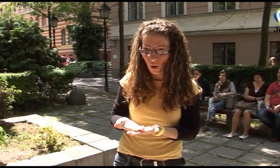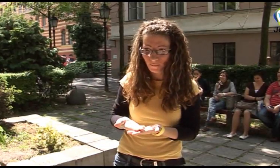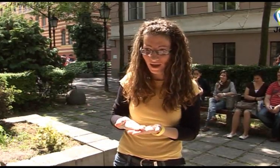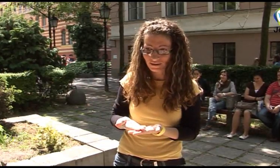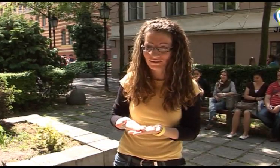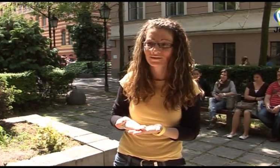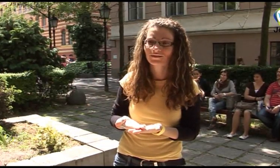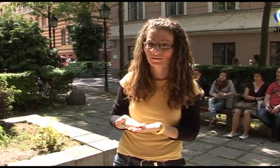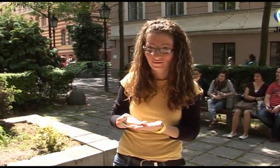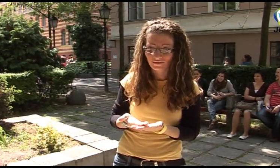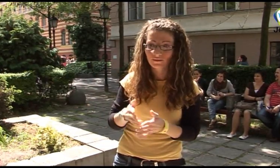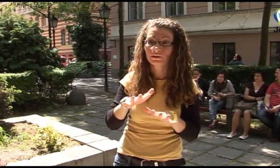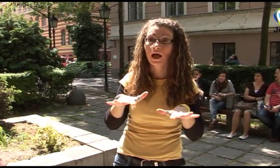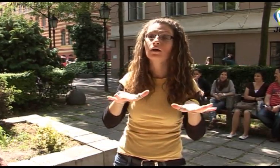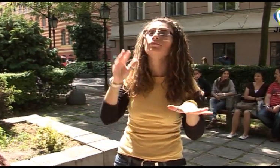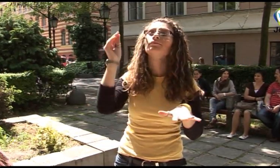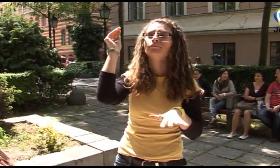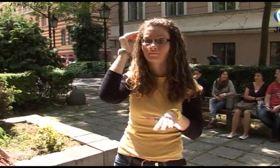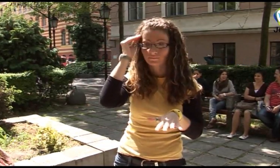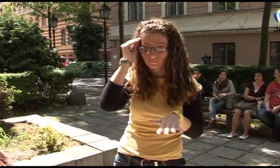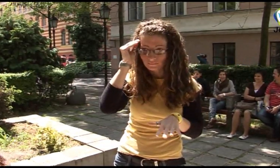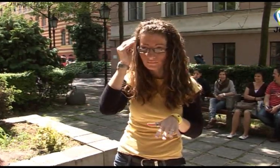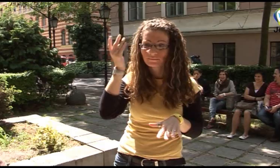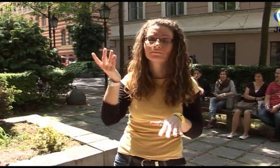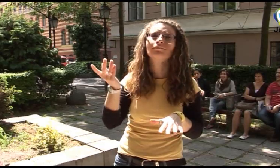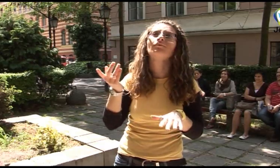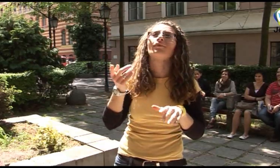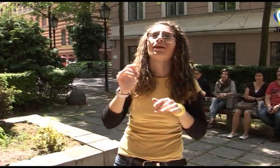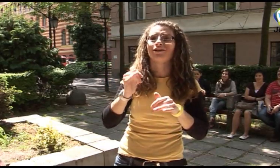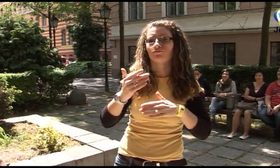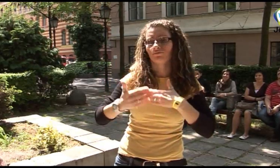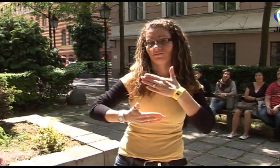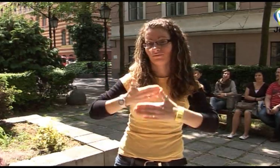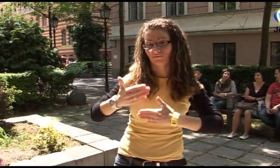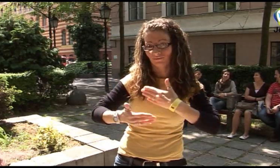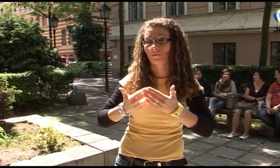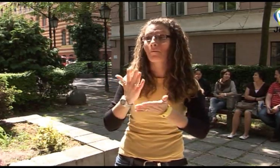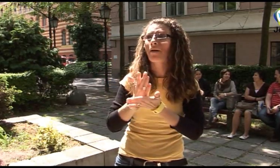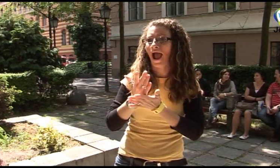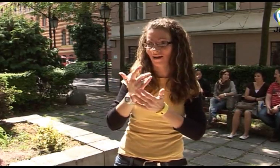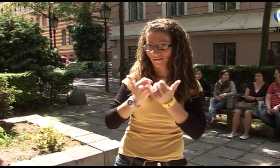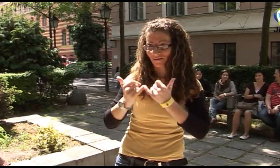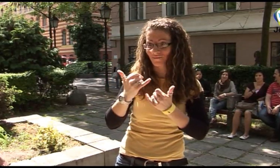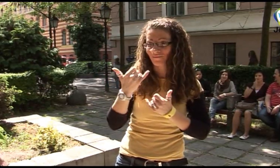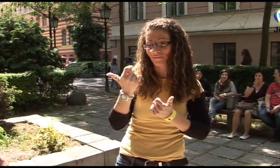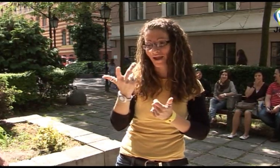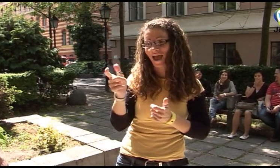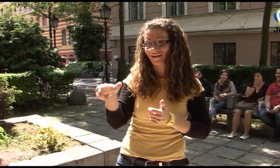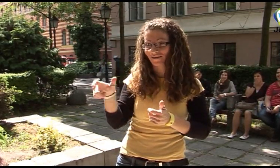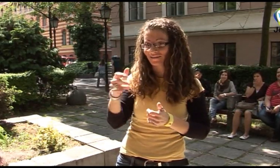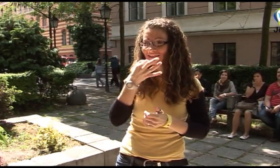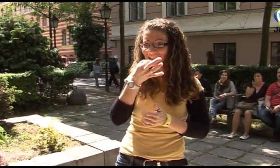a jelnyelvi tolmács, mindenki megértette, és ez folyamatosan már egy-két